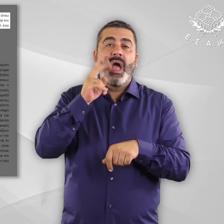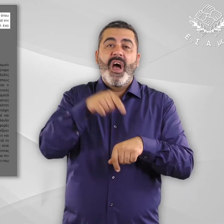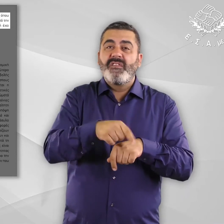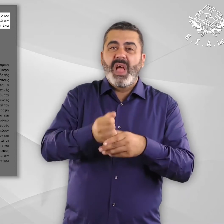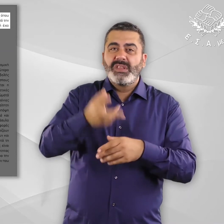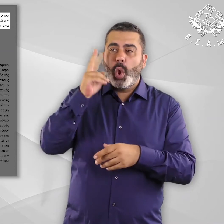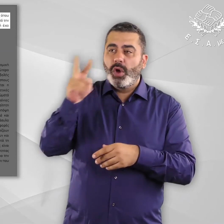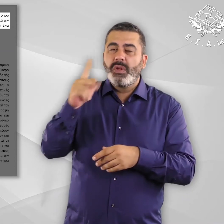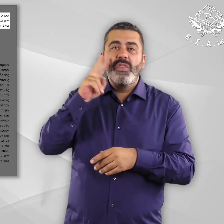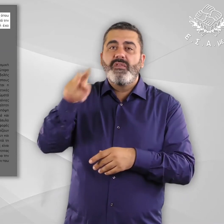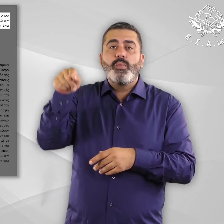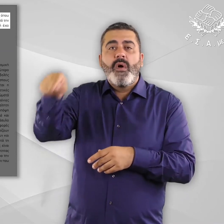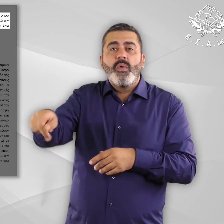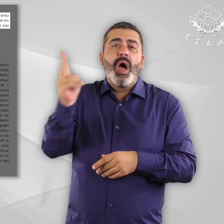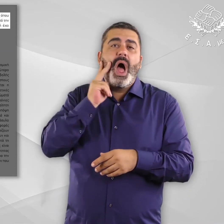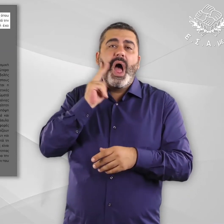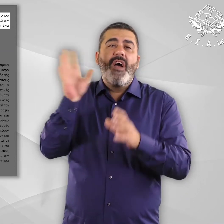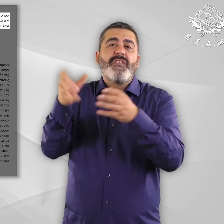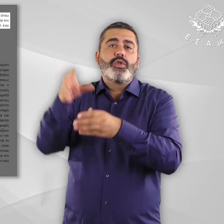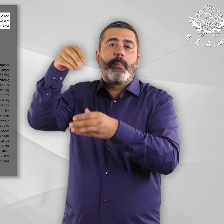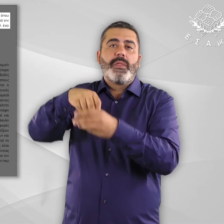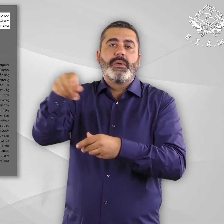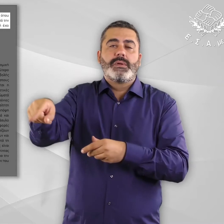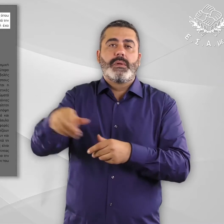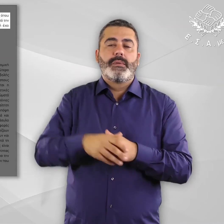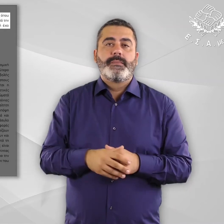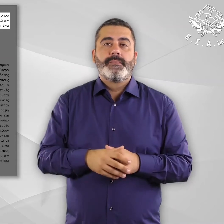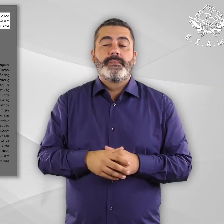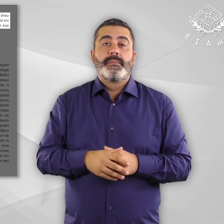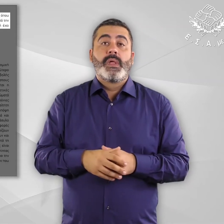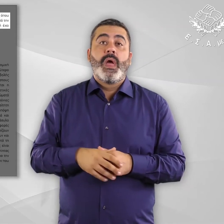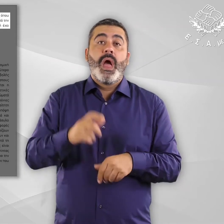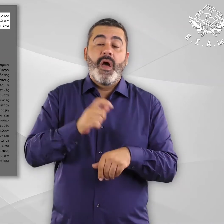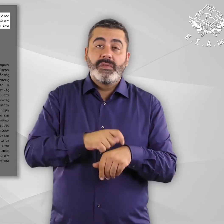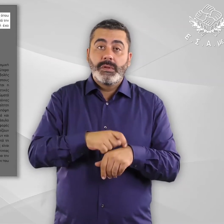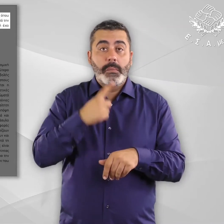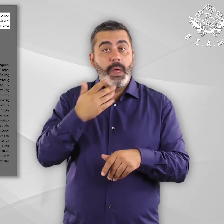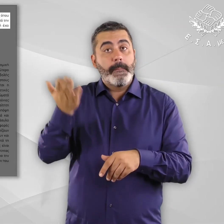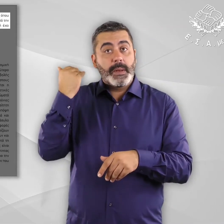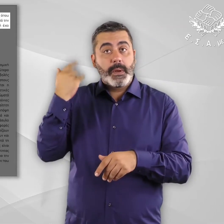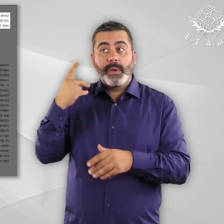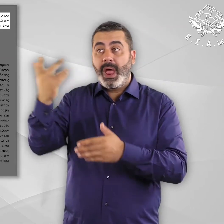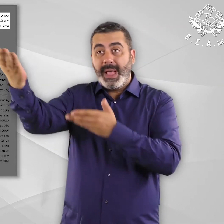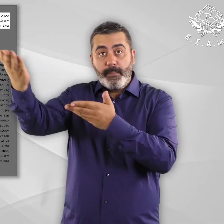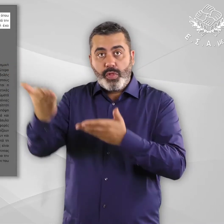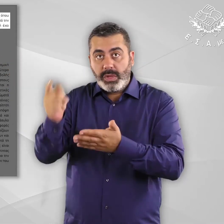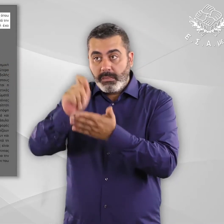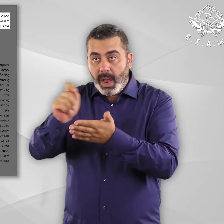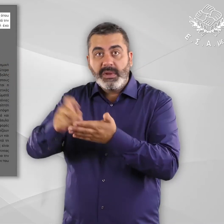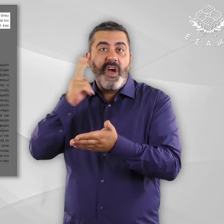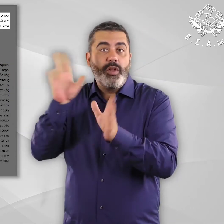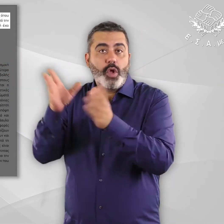υπόψη κατά την εξέταση αιτημάτων ασύλου σε πρώτο βαθμό, παρότι αυτή έχει καταγραφεί από την υπηρεσία υποδοχής.